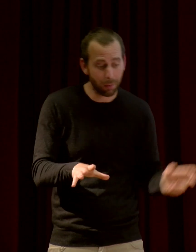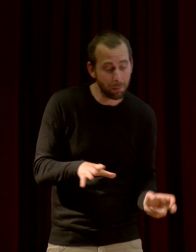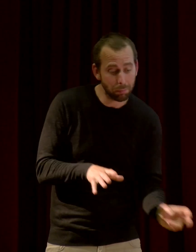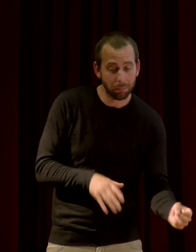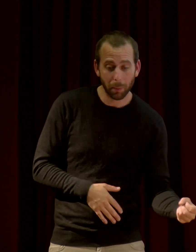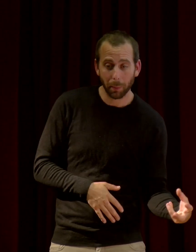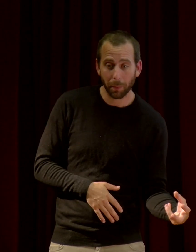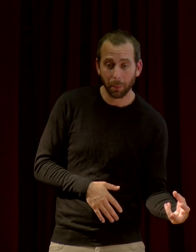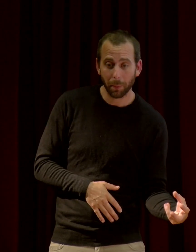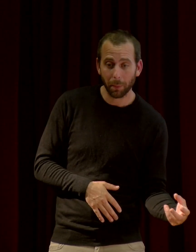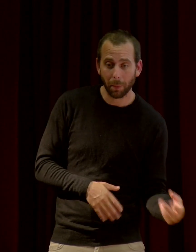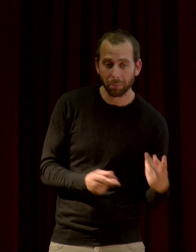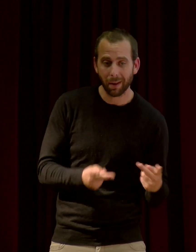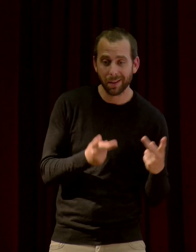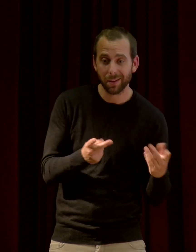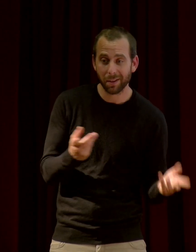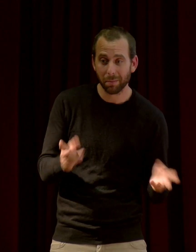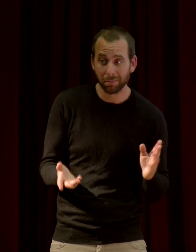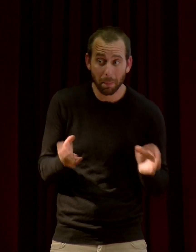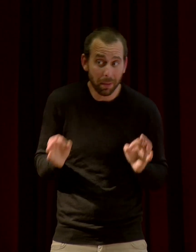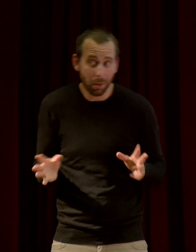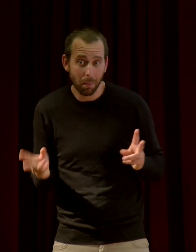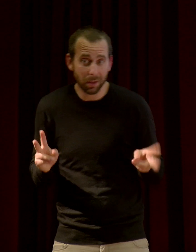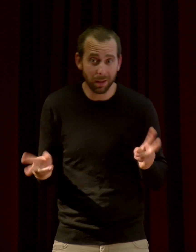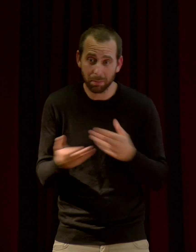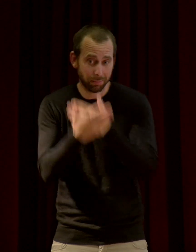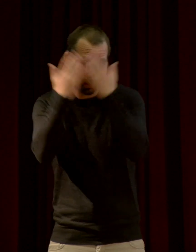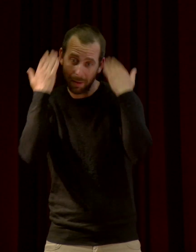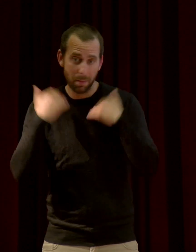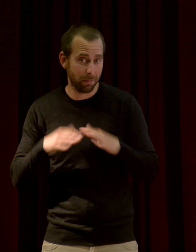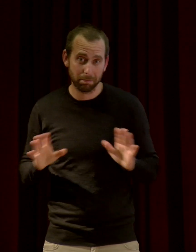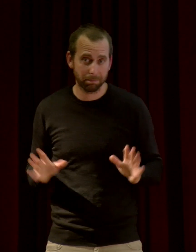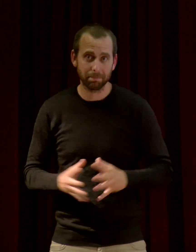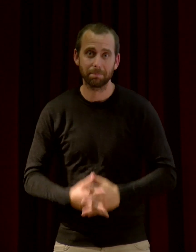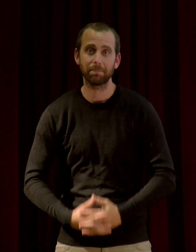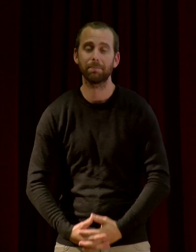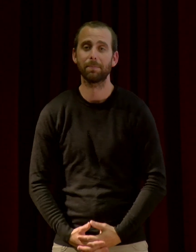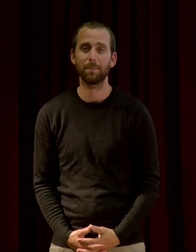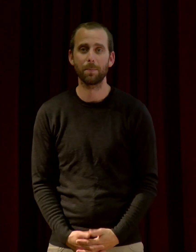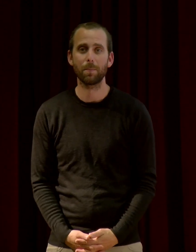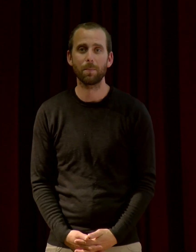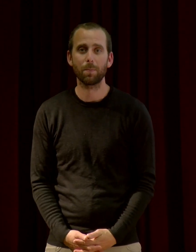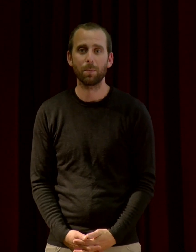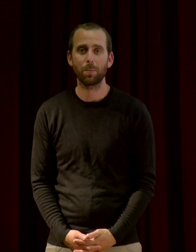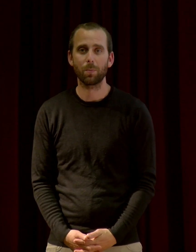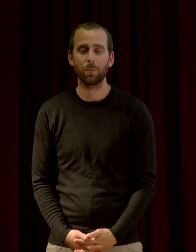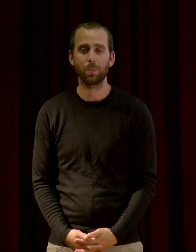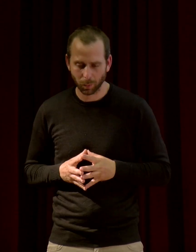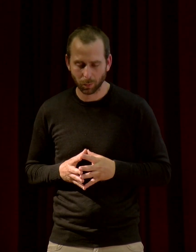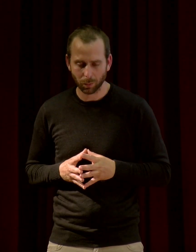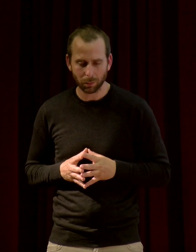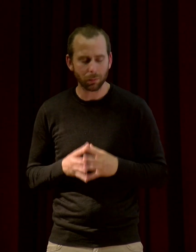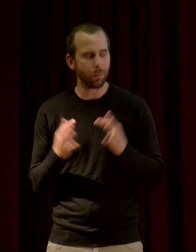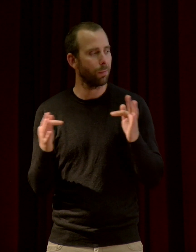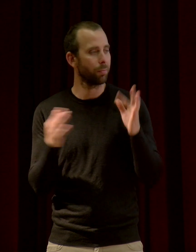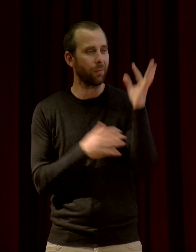je ne sais pas. Oui, sur la question de M. Devant, je voulais juste faire une parenthèse concernant